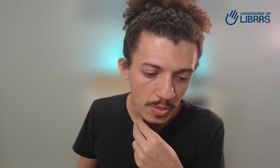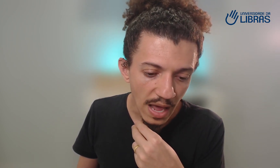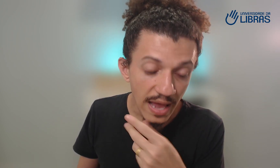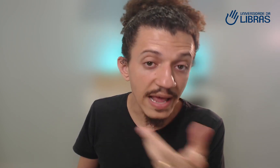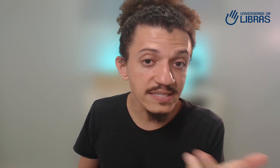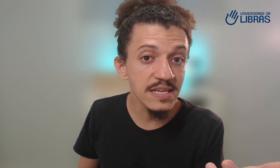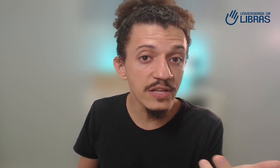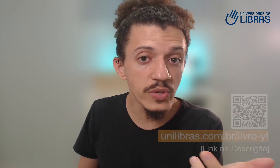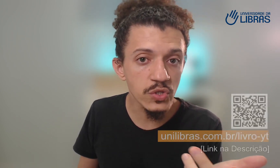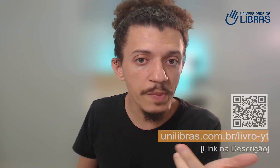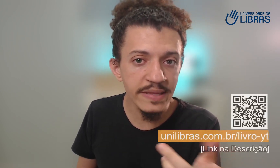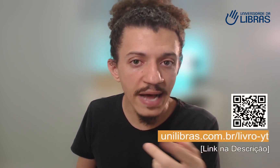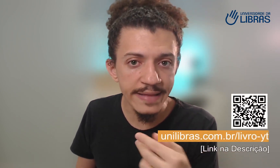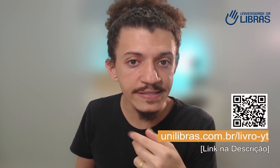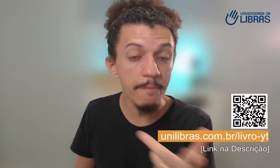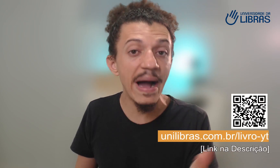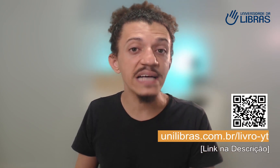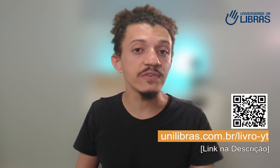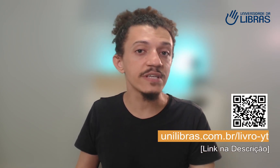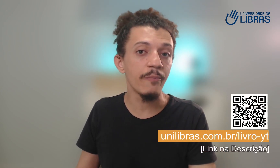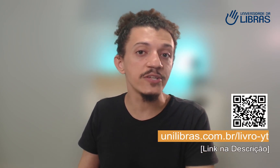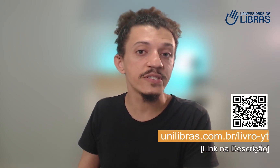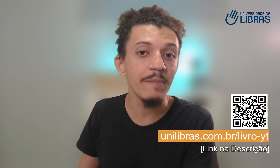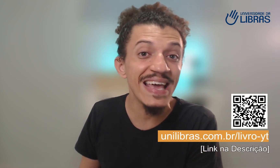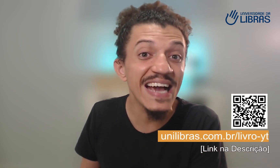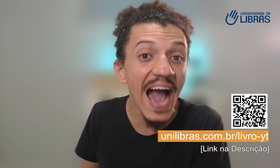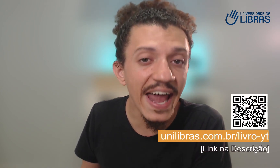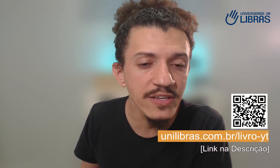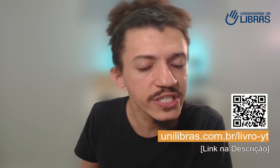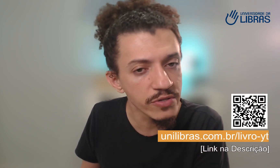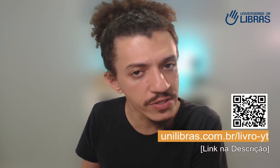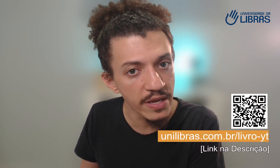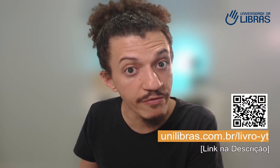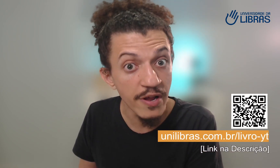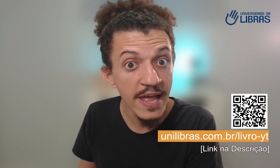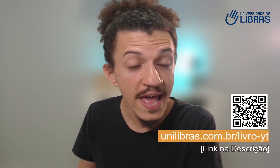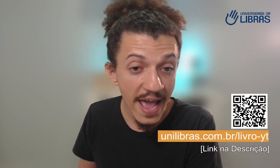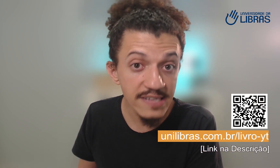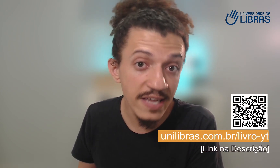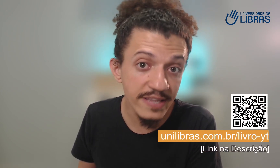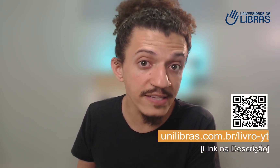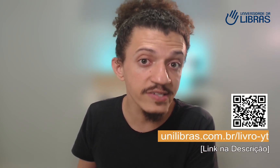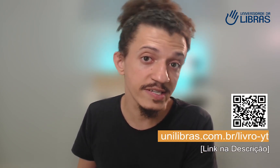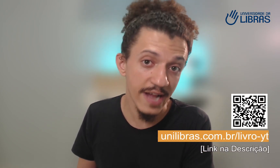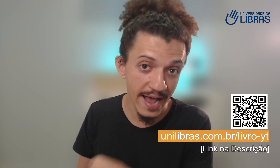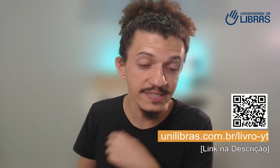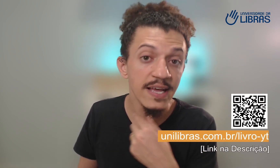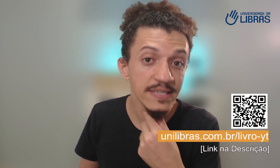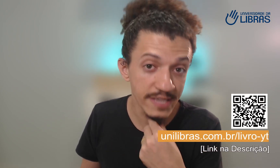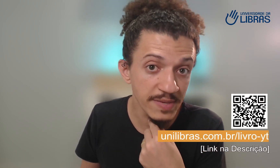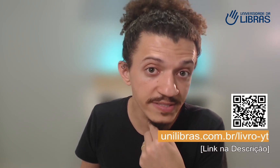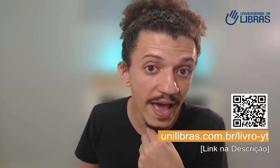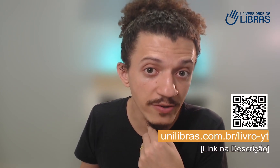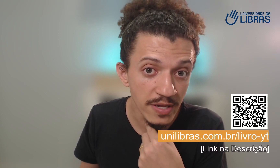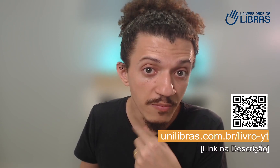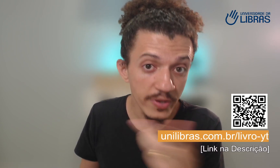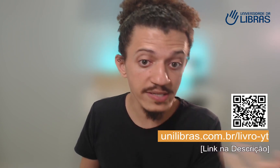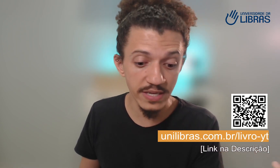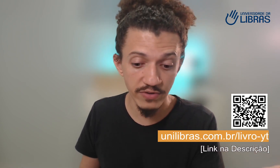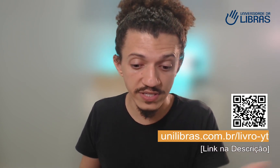essas leituras comentadas, mas você pode também garantir o seu livro escrita de sinais sem mistérios, porque assim você